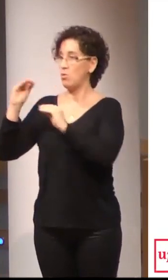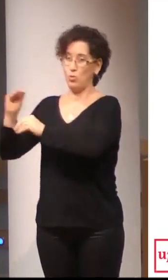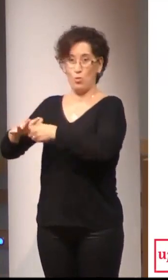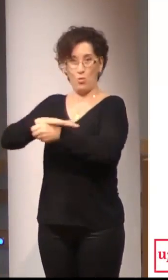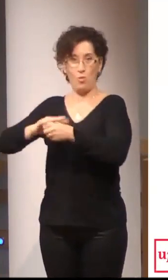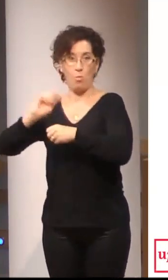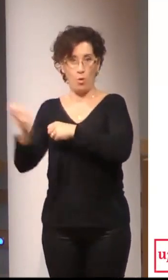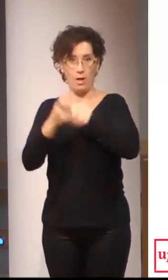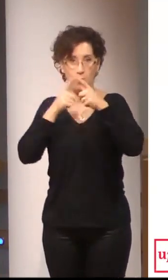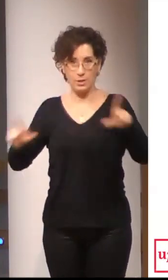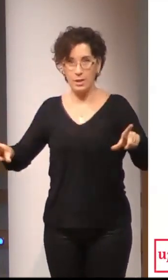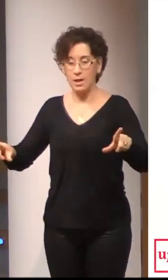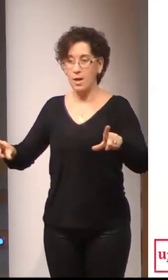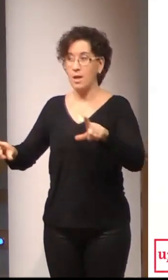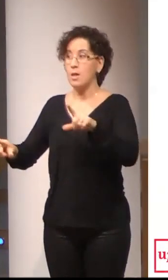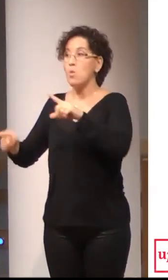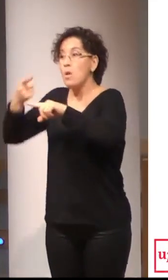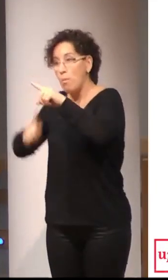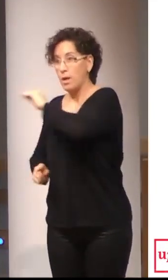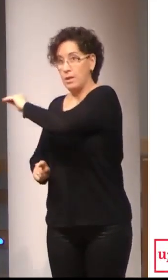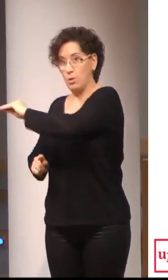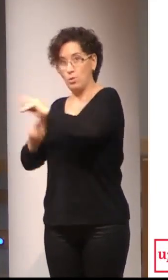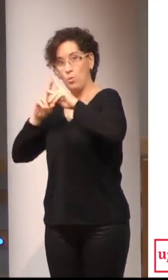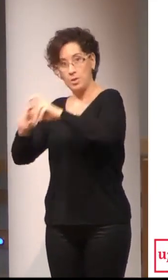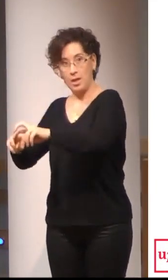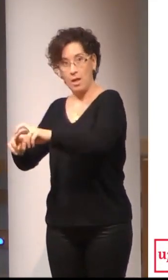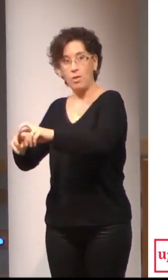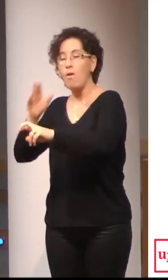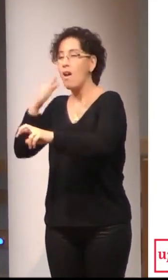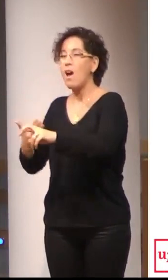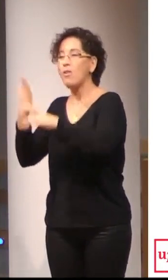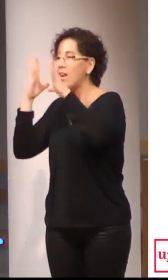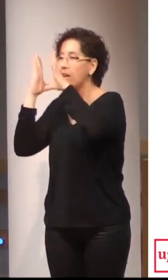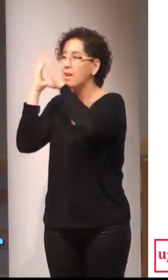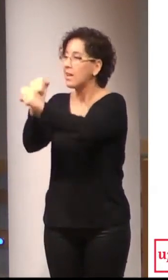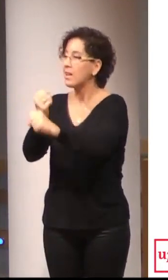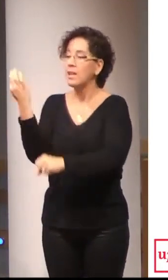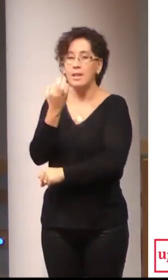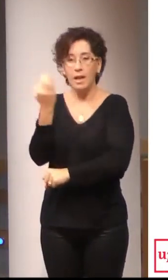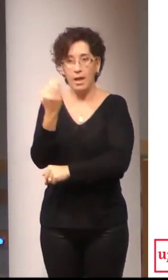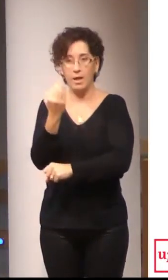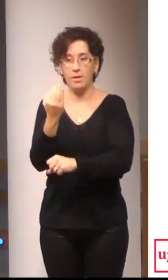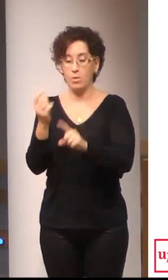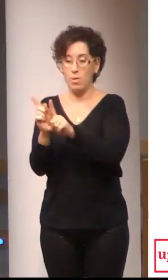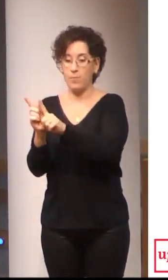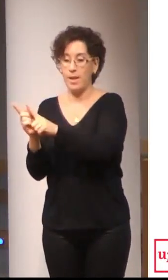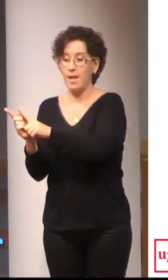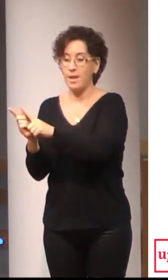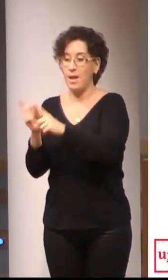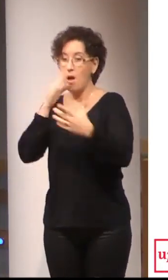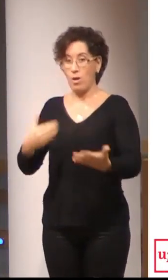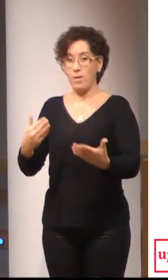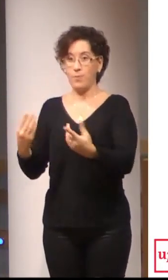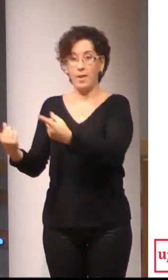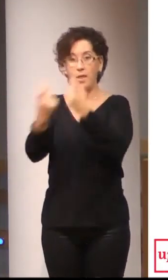E parte de sus investigaciones, de sus actividades de investigación en este momento, se centran en a identificación das necesidades conceptuales